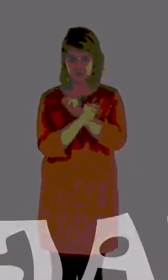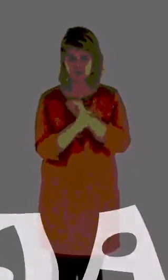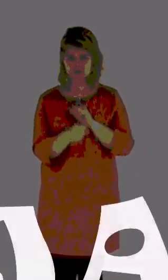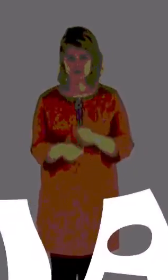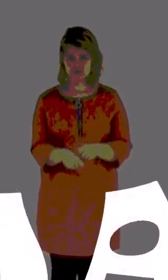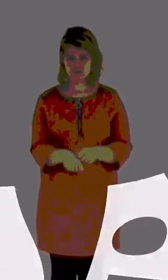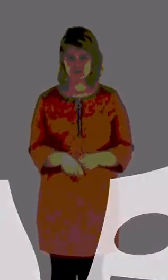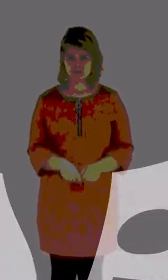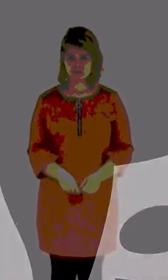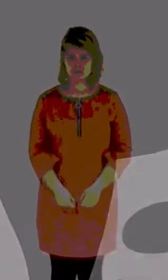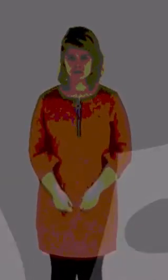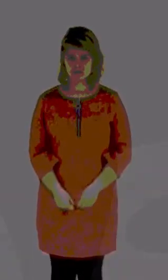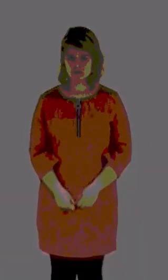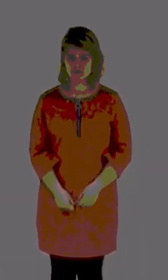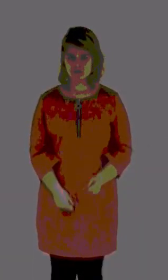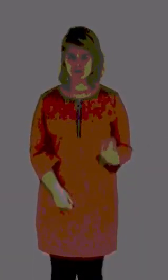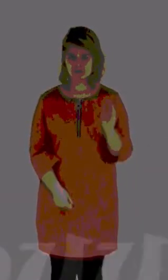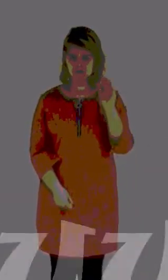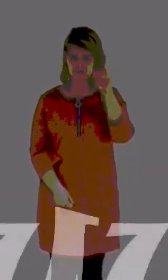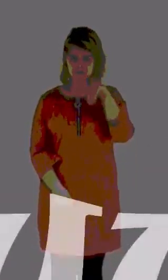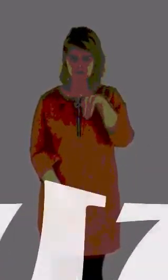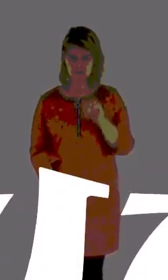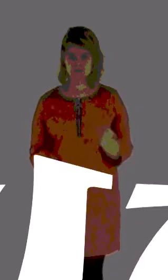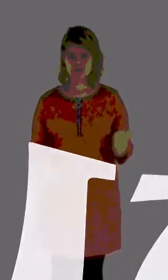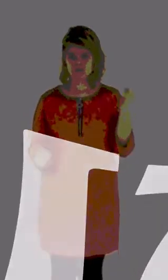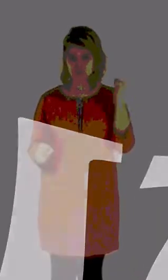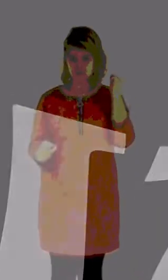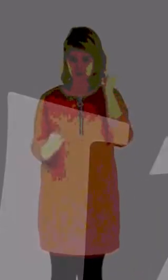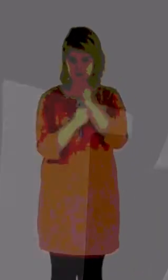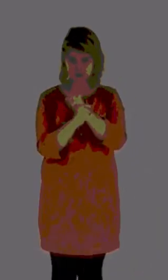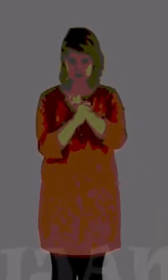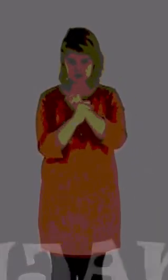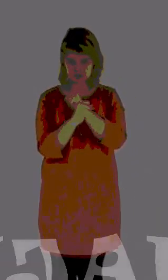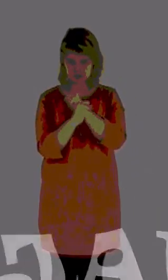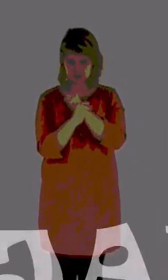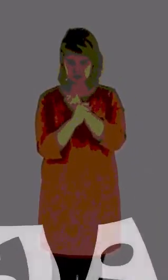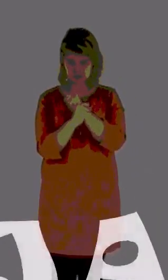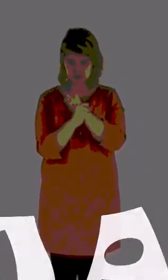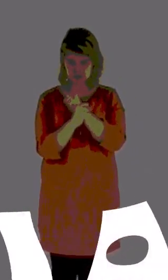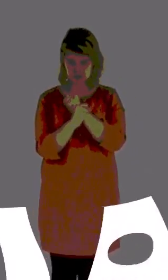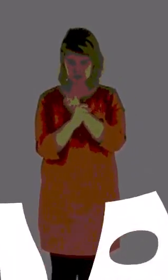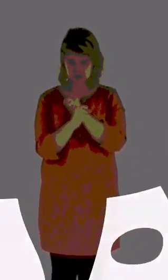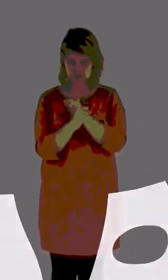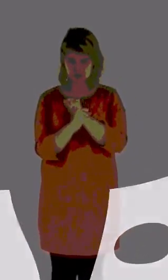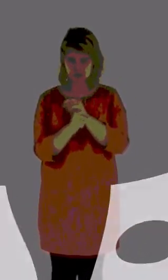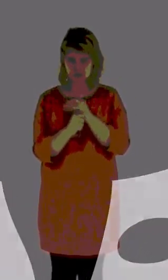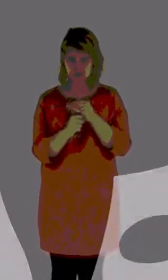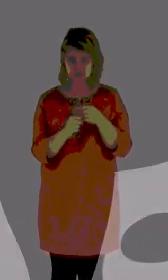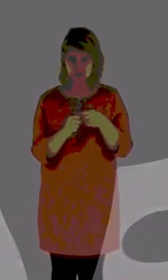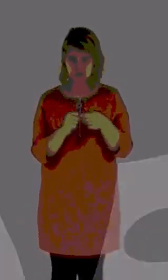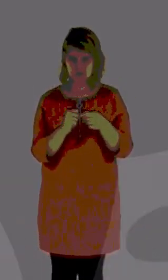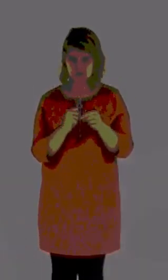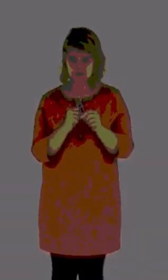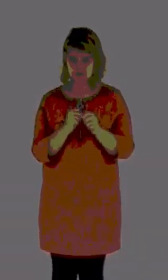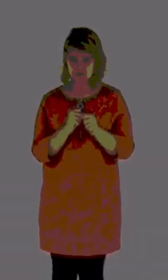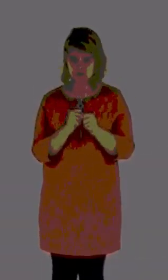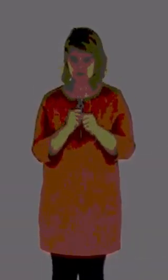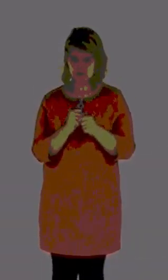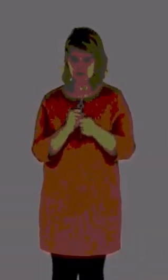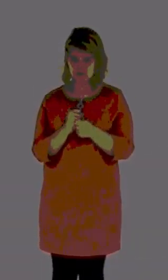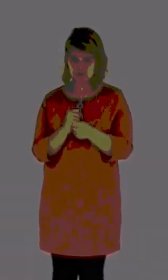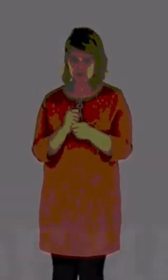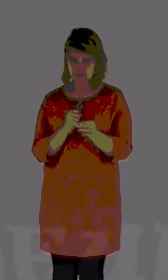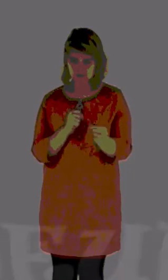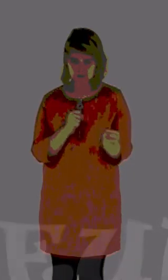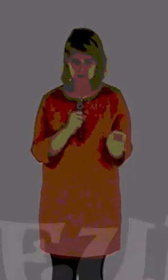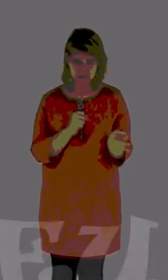vijand is. Al wat over de buur komt. Is de vijand. Alle anderen. Die